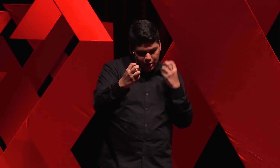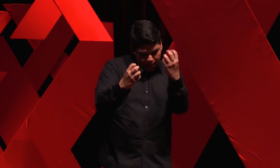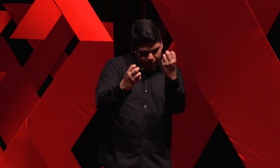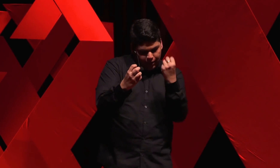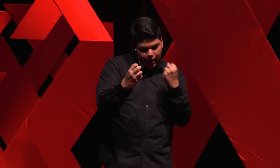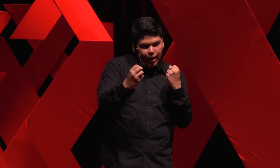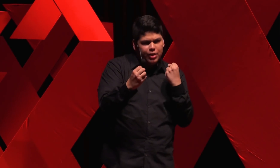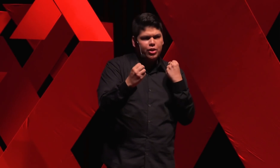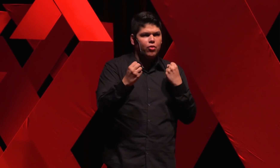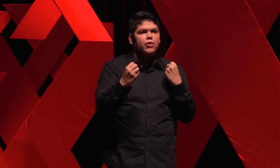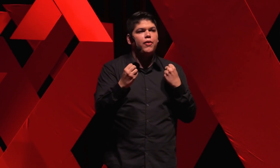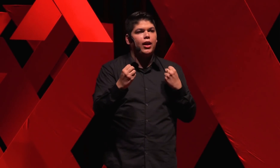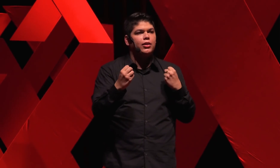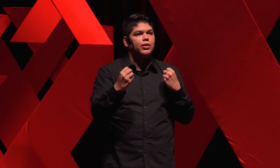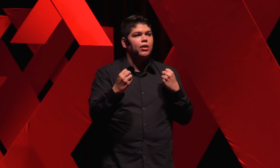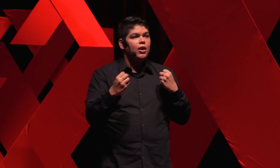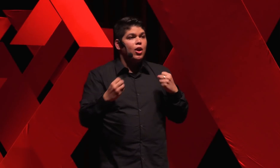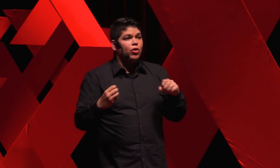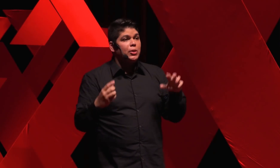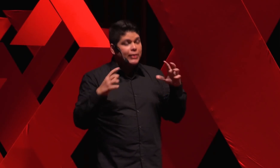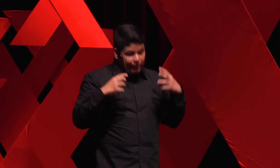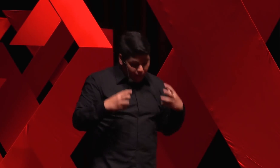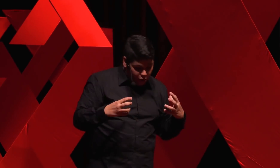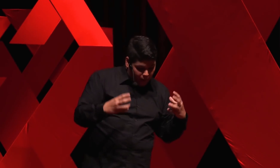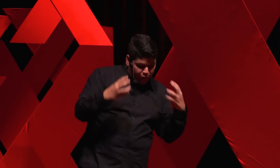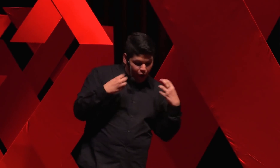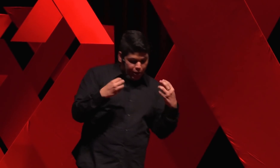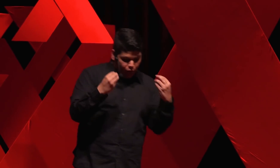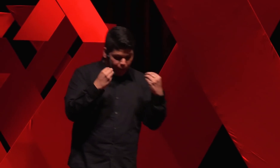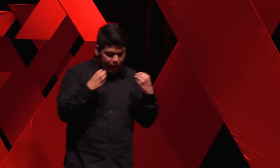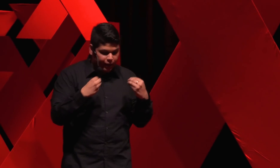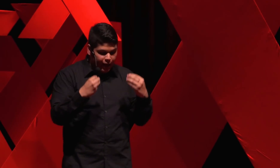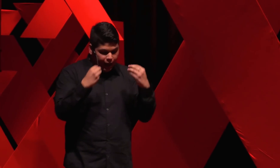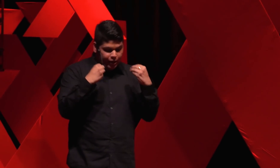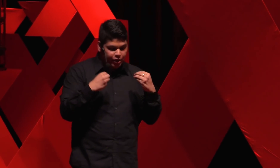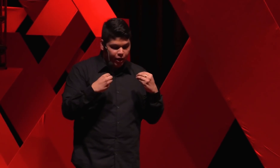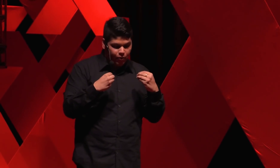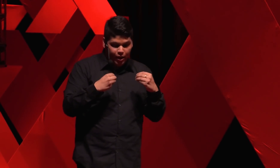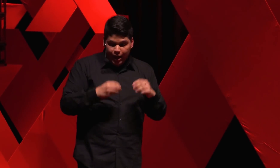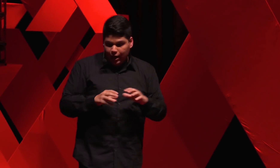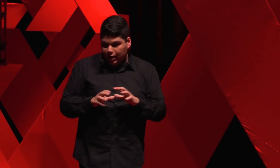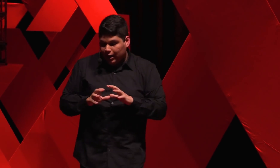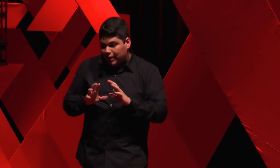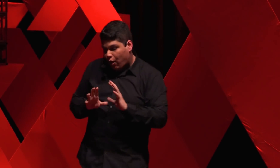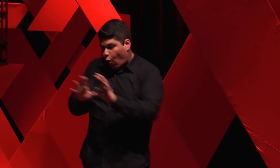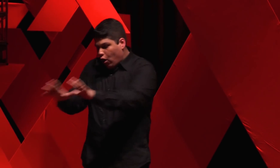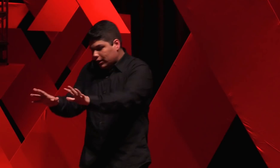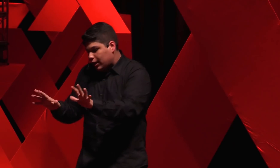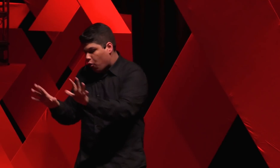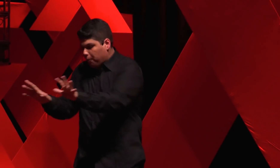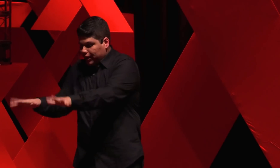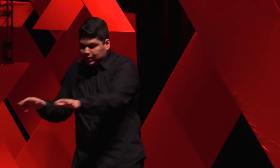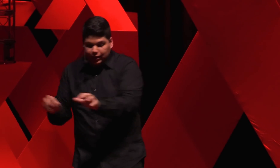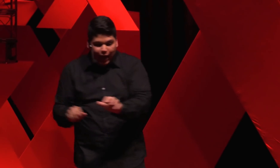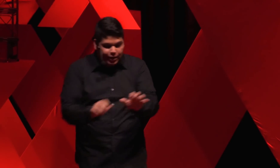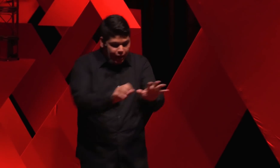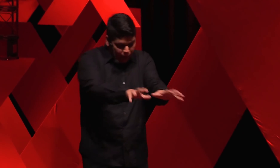de aprender religião diferente. Nós precisamos de uma forma de compreender a religião que dê conta da complexidade, da